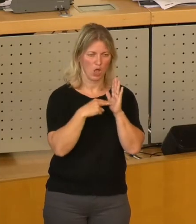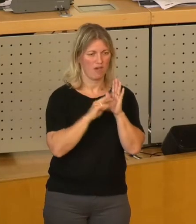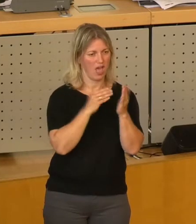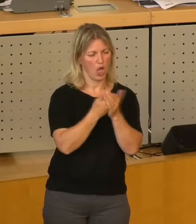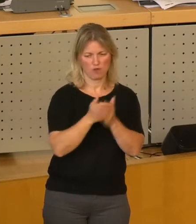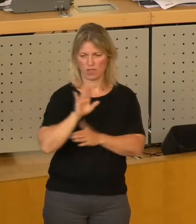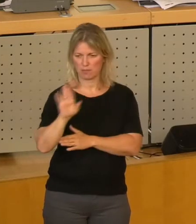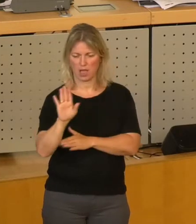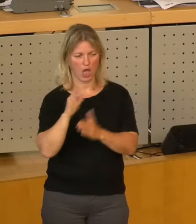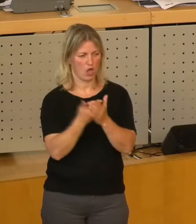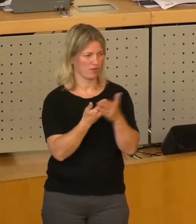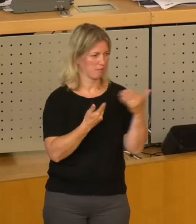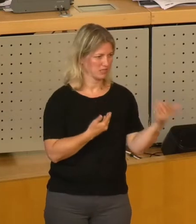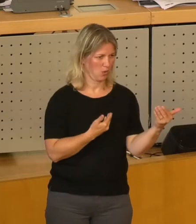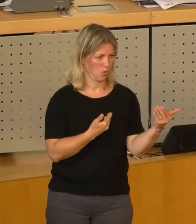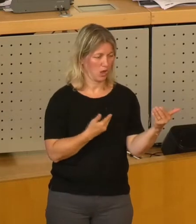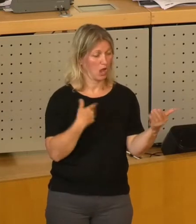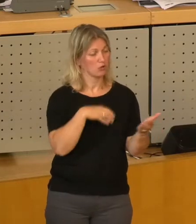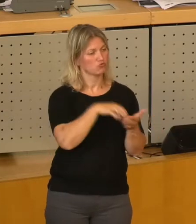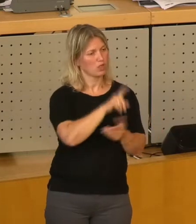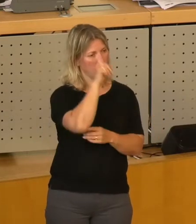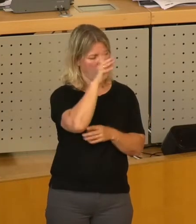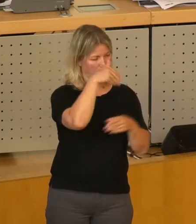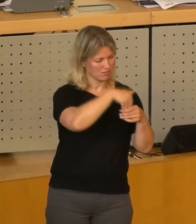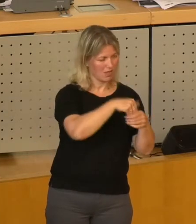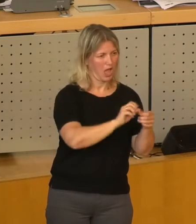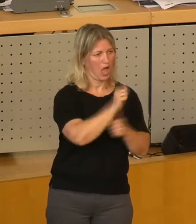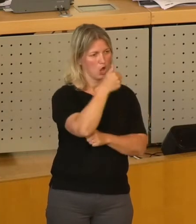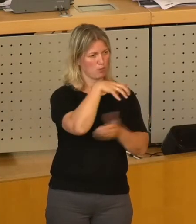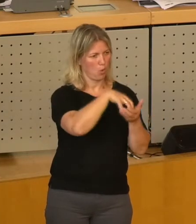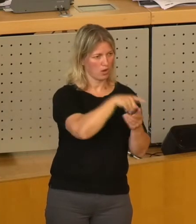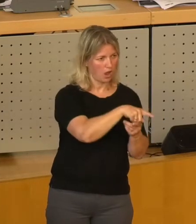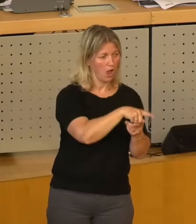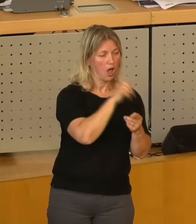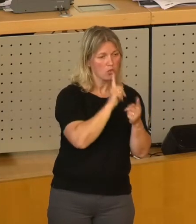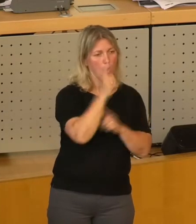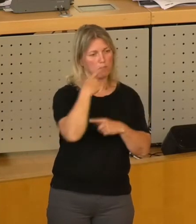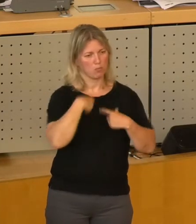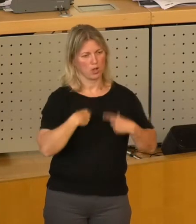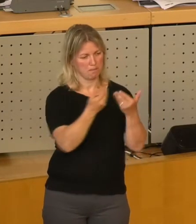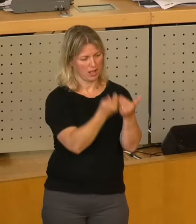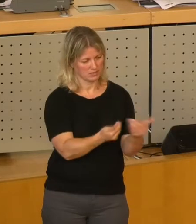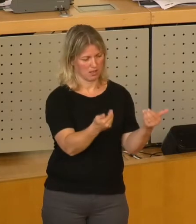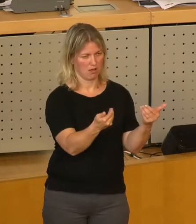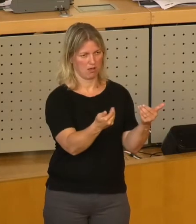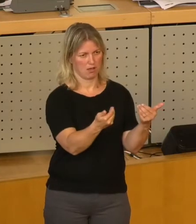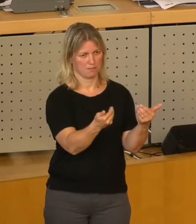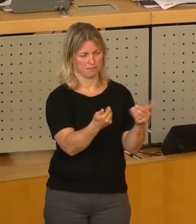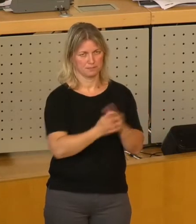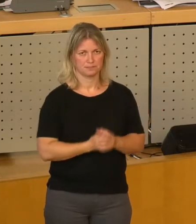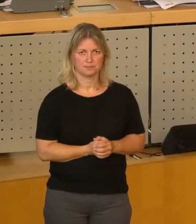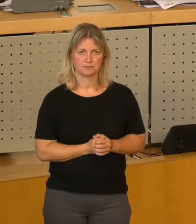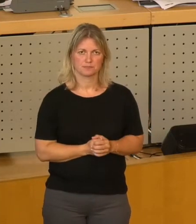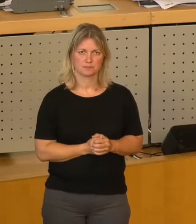dem Stadtrat als Hauptorgan einerseits und dem Oberbürgermeister andererseits. Nach